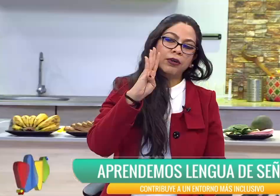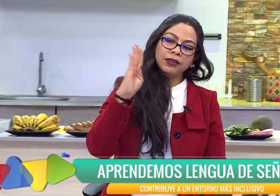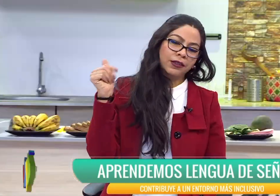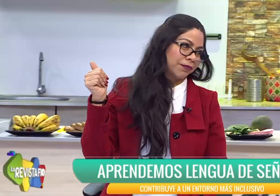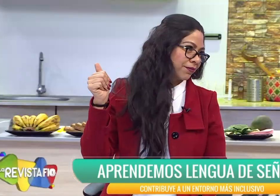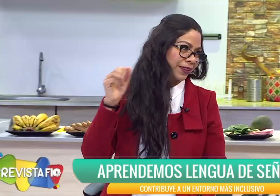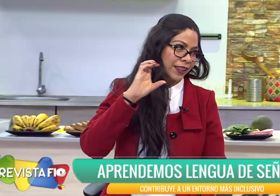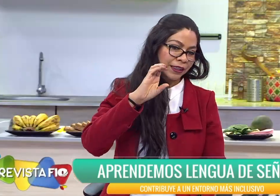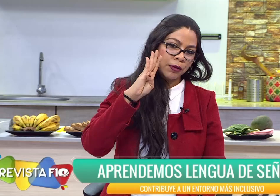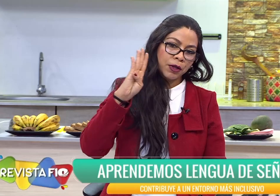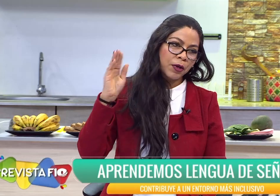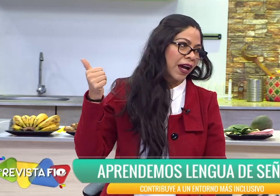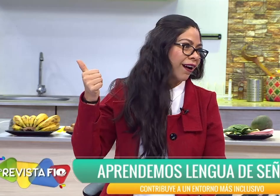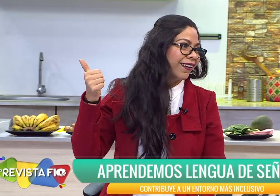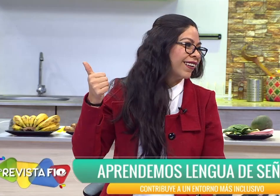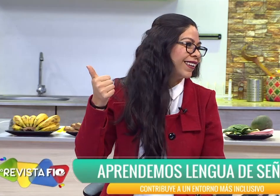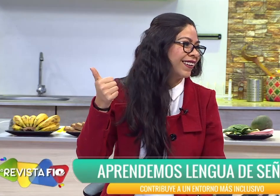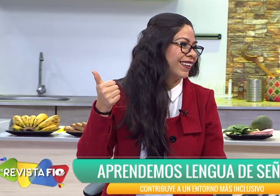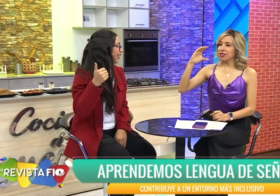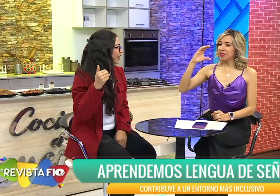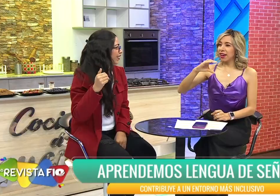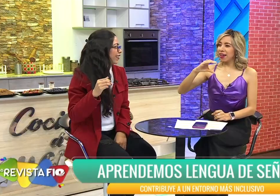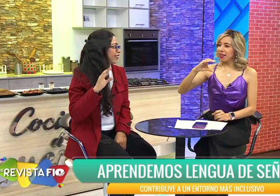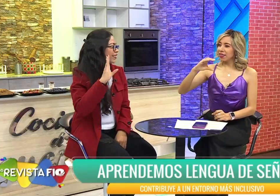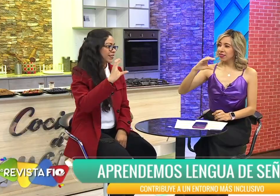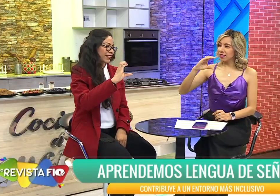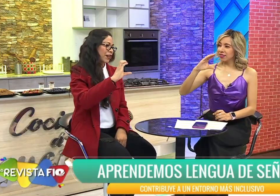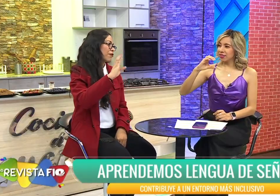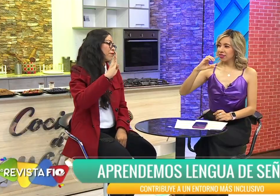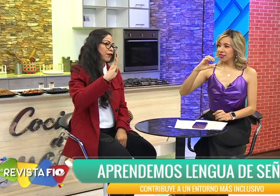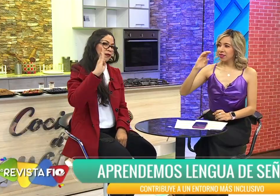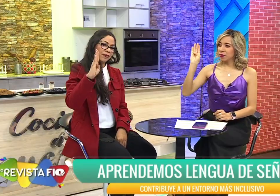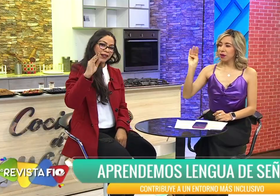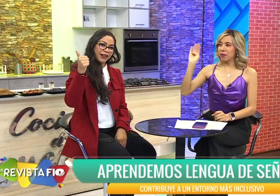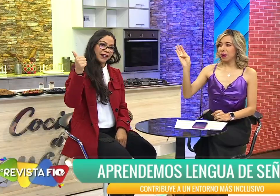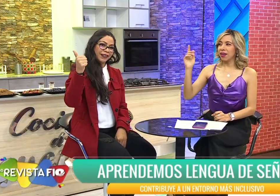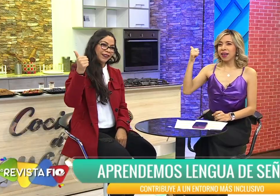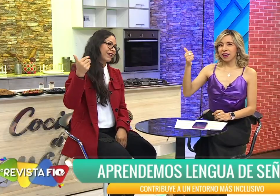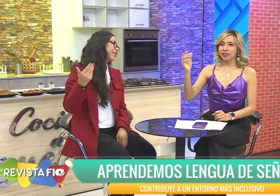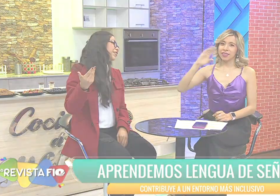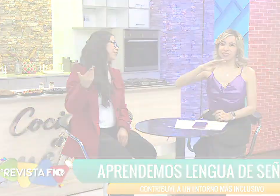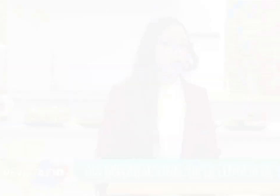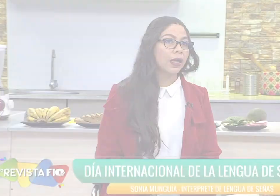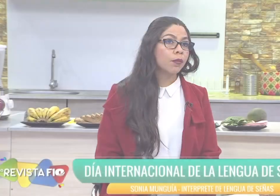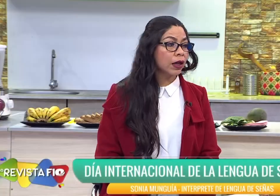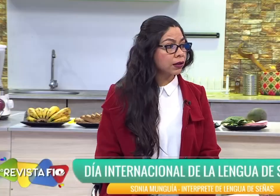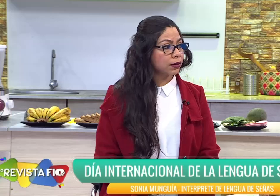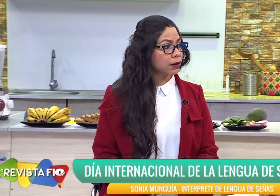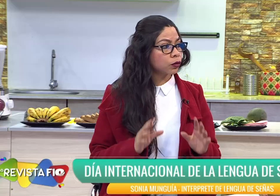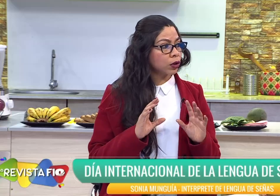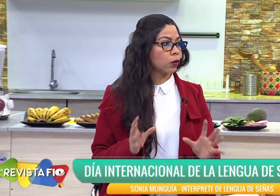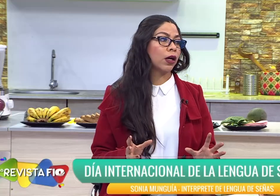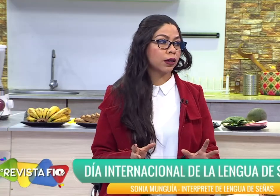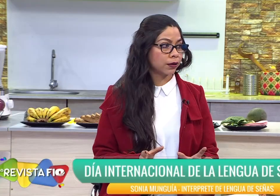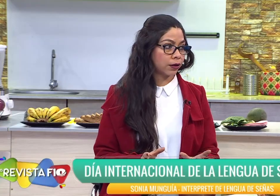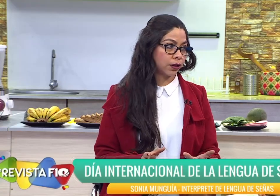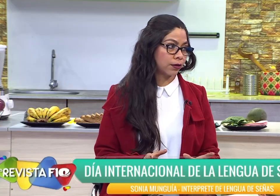fácil. C-B-B-A. C-B-B-A. C-B-A. Cada país tiene su lenguaje de señas.